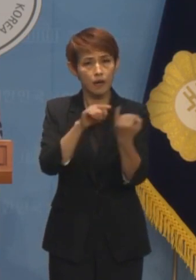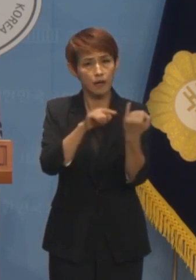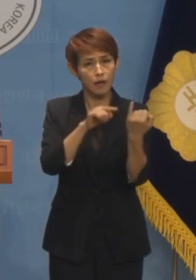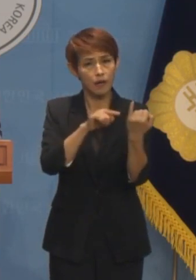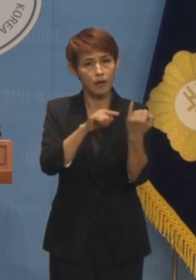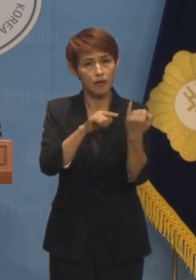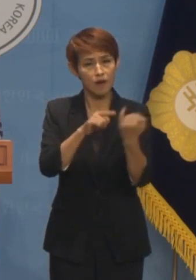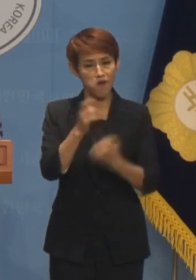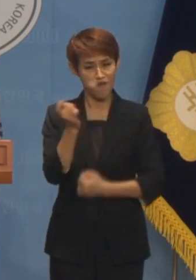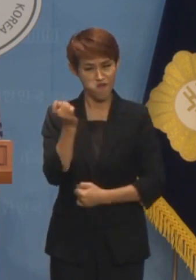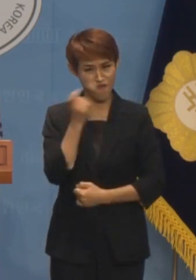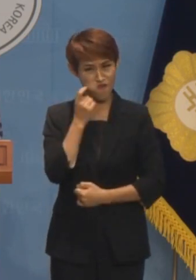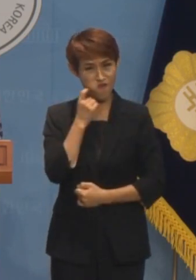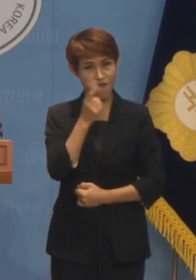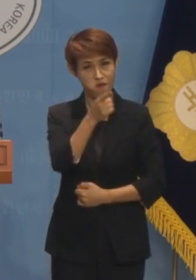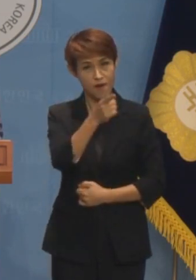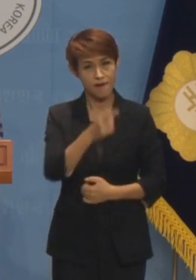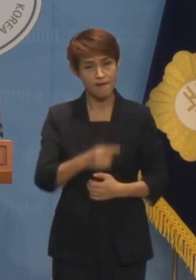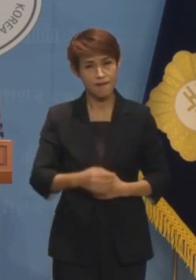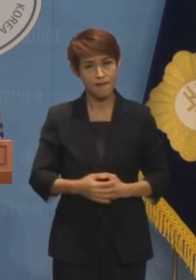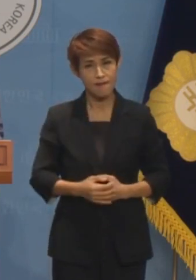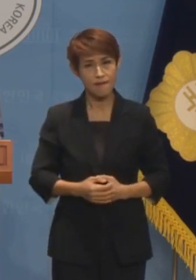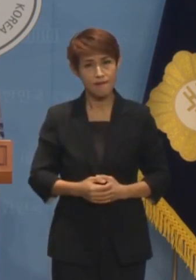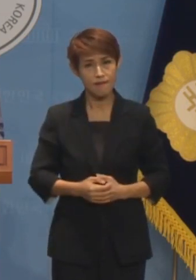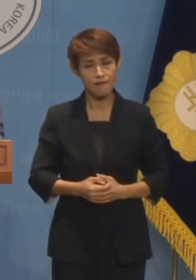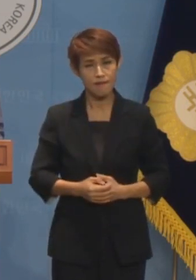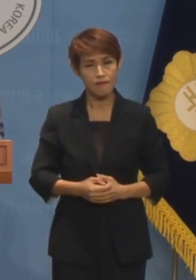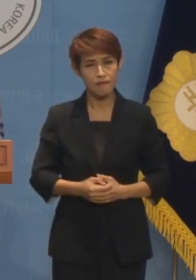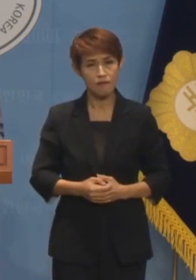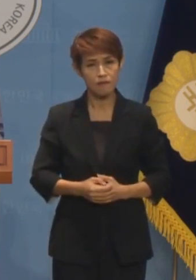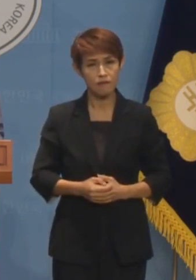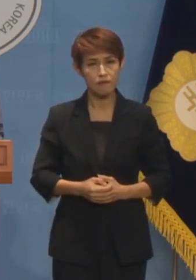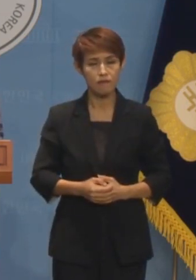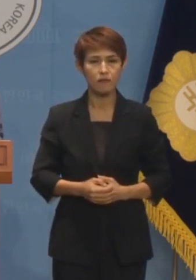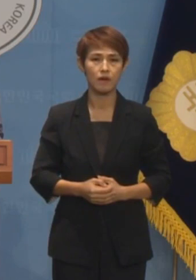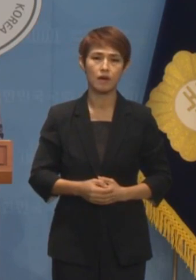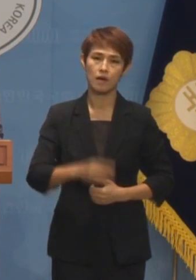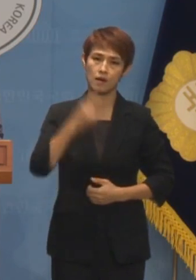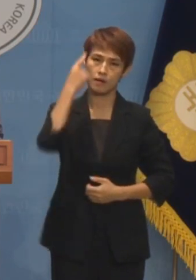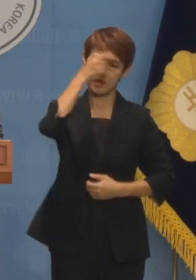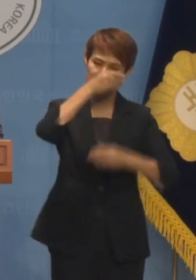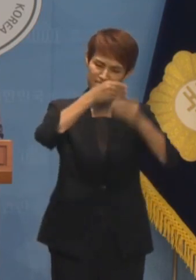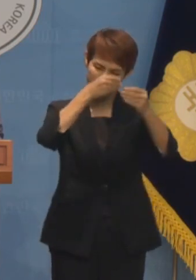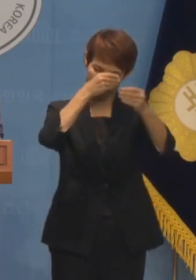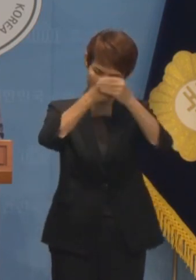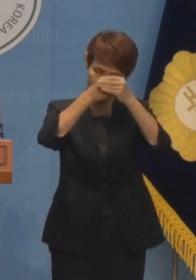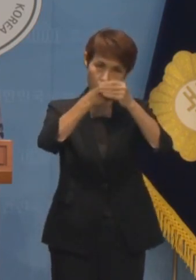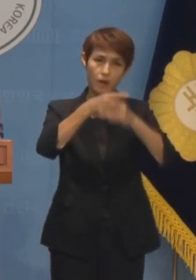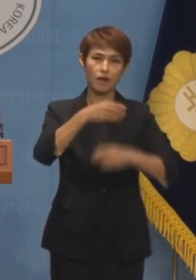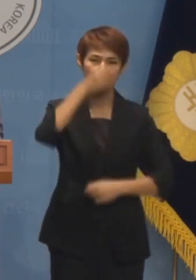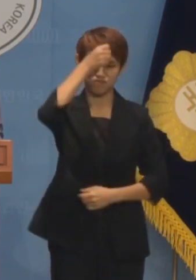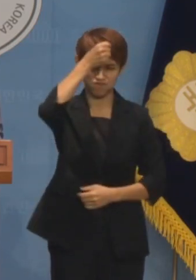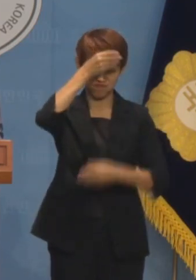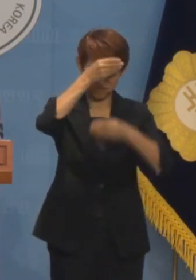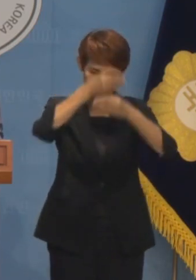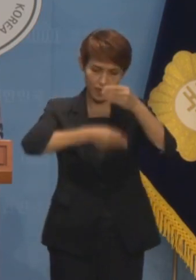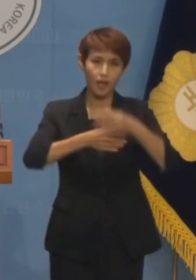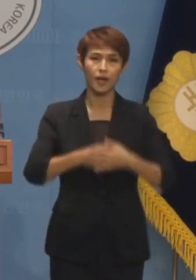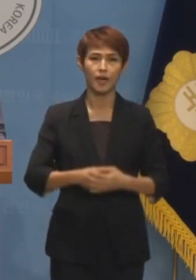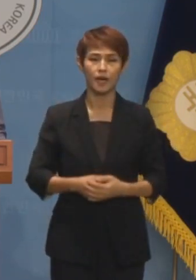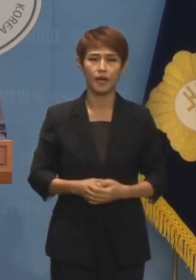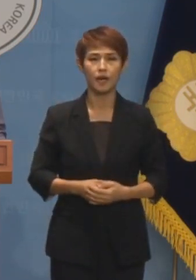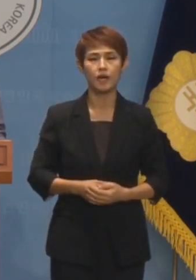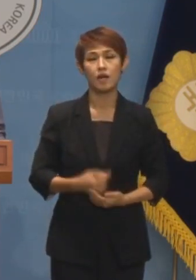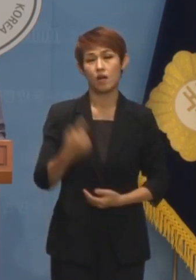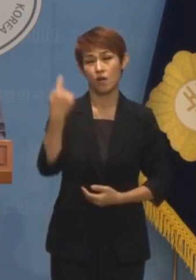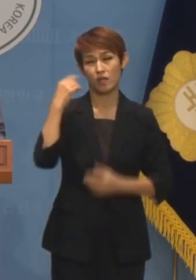새빨간 거짓말이었단 말입니까? 참으로 뻔뻔하고 파렴치합니다. 이러니 어제